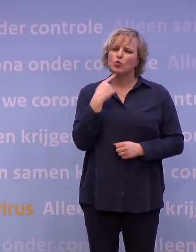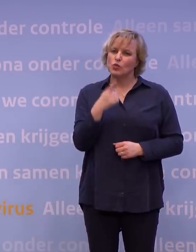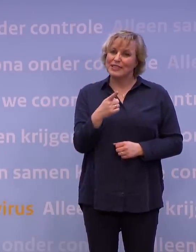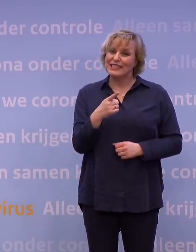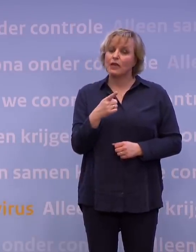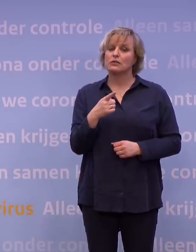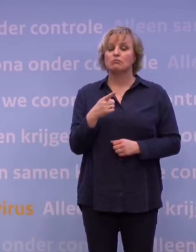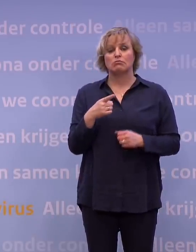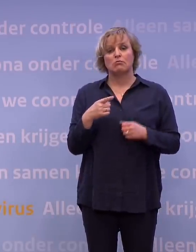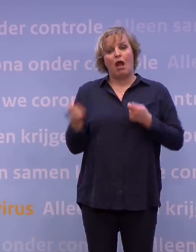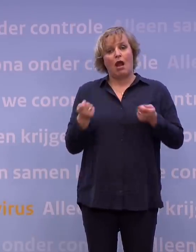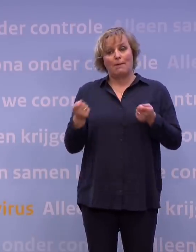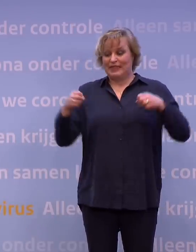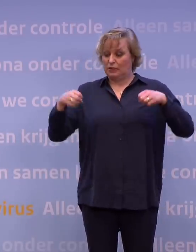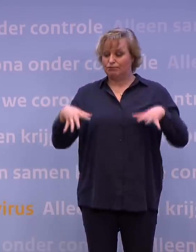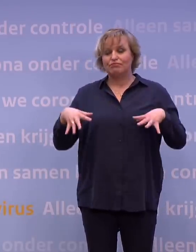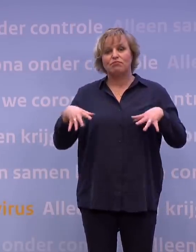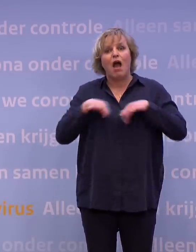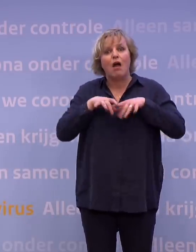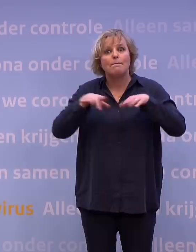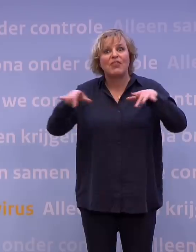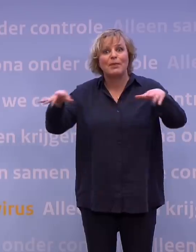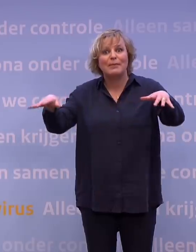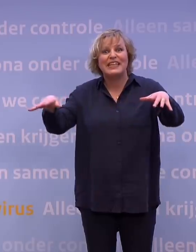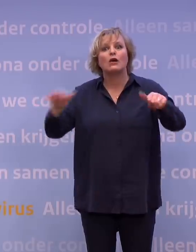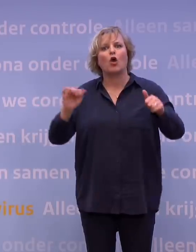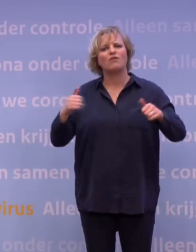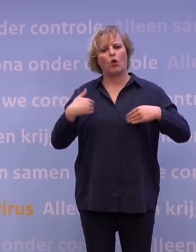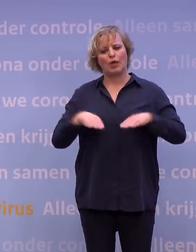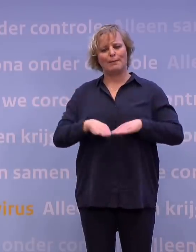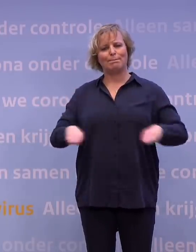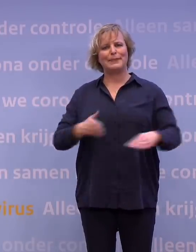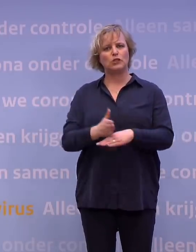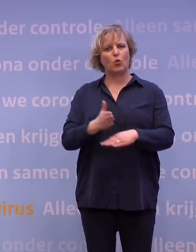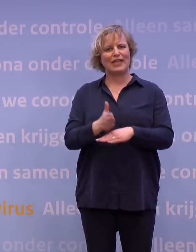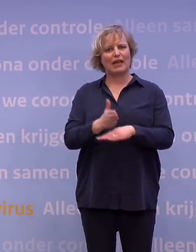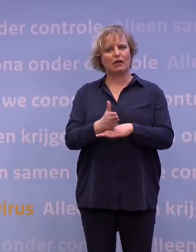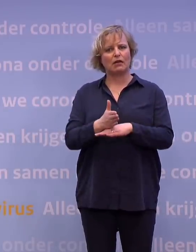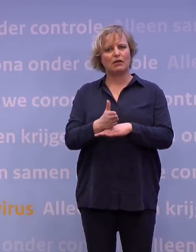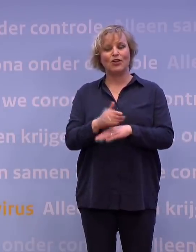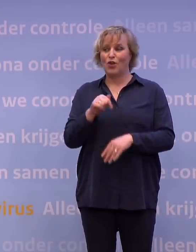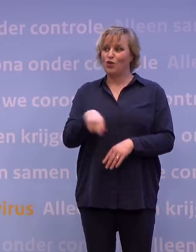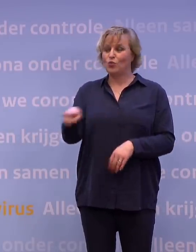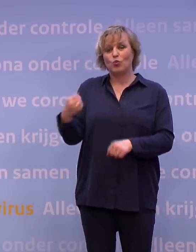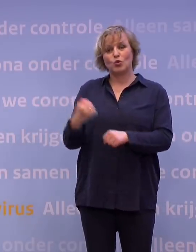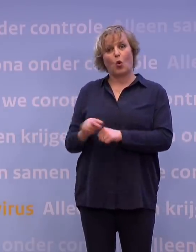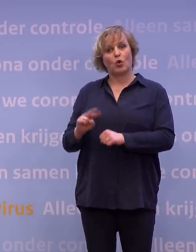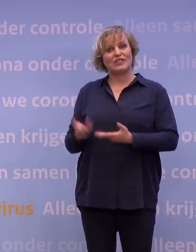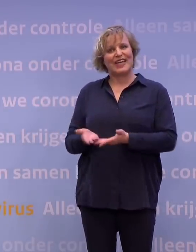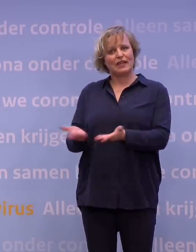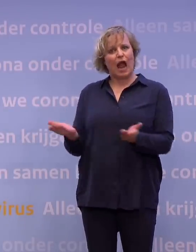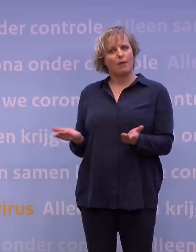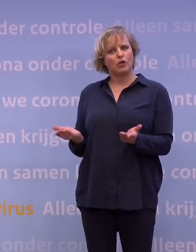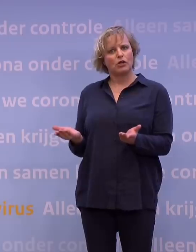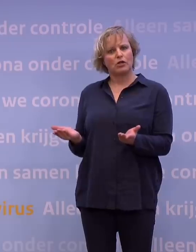de bestrijding van de pandemie, dan treden wij missionair op. Waarom gaat u dan nu met de pet in de hand naar de Tweede Kamer om deze